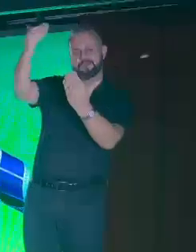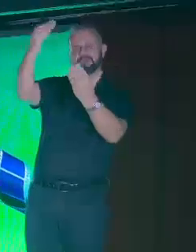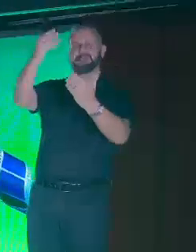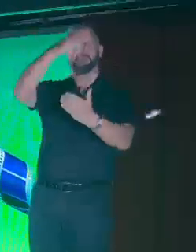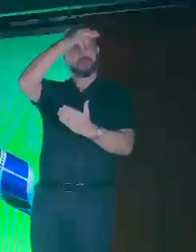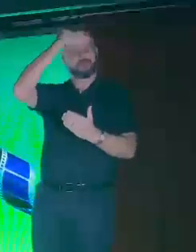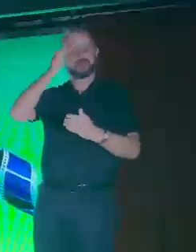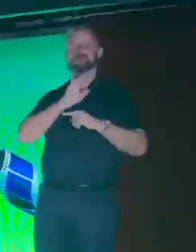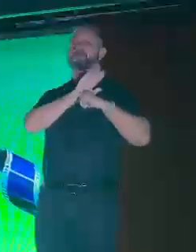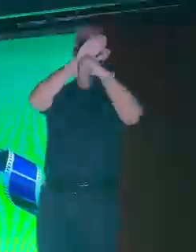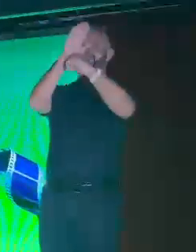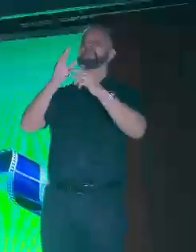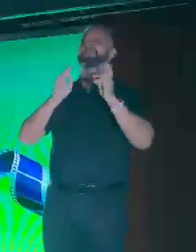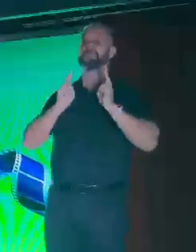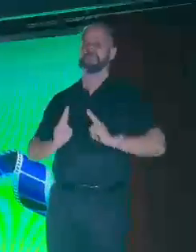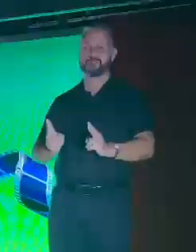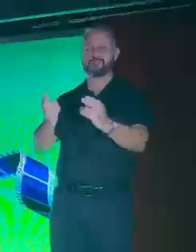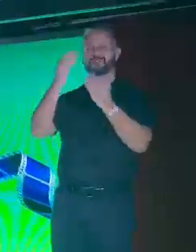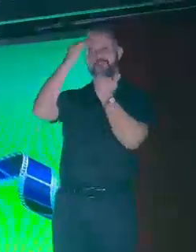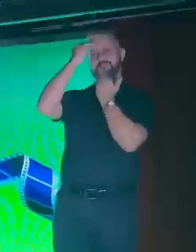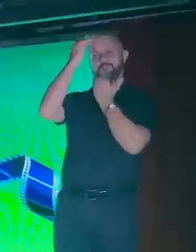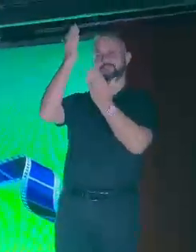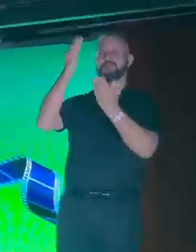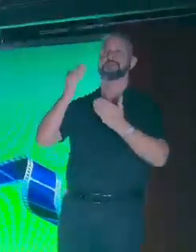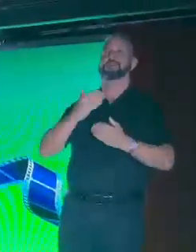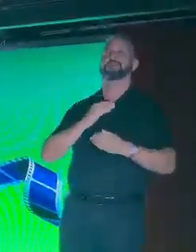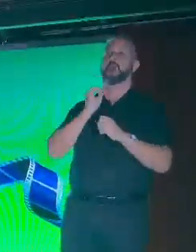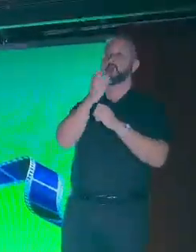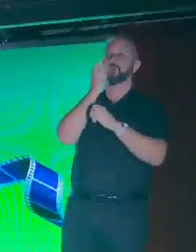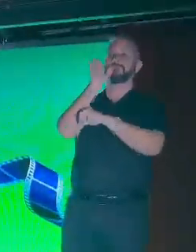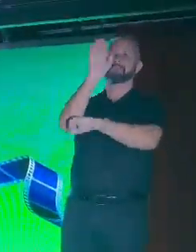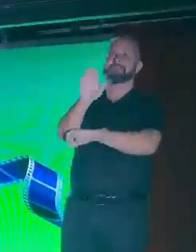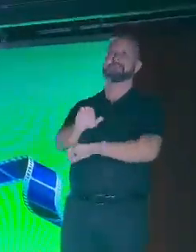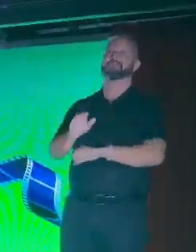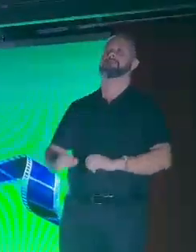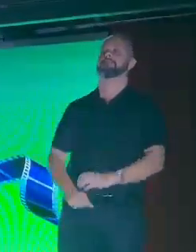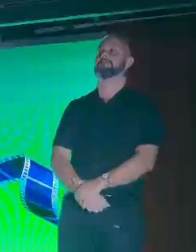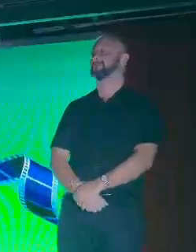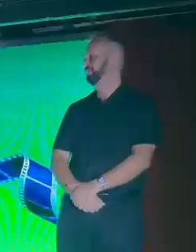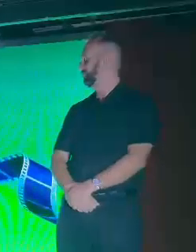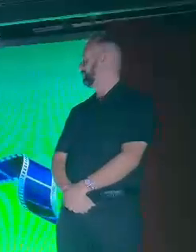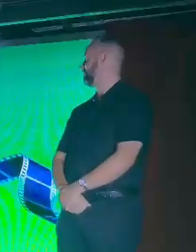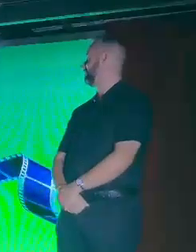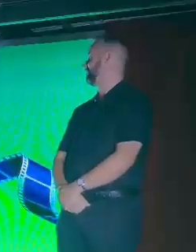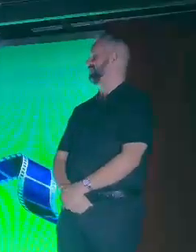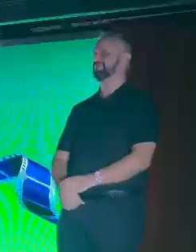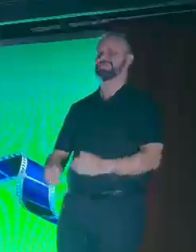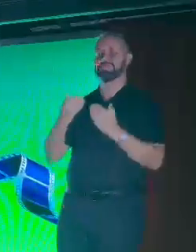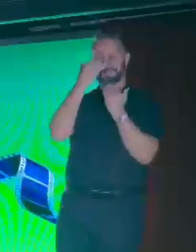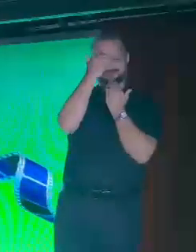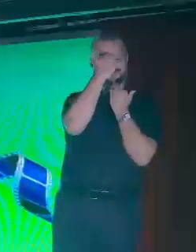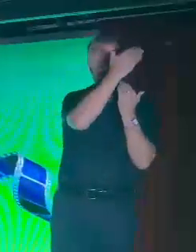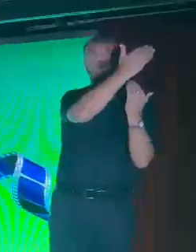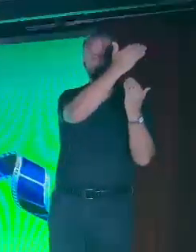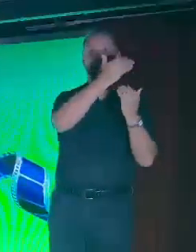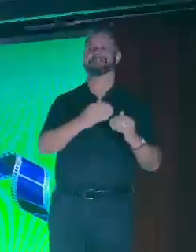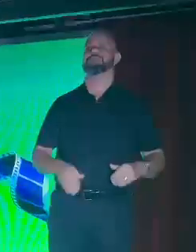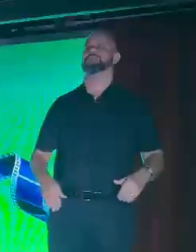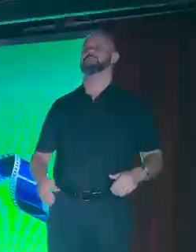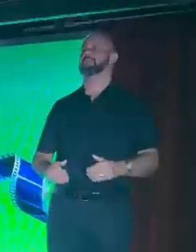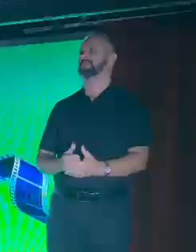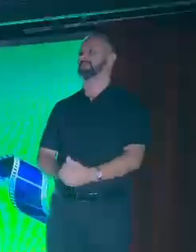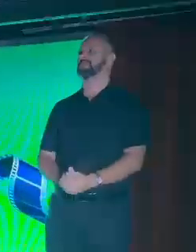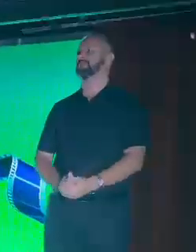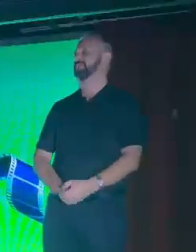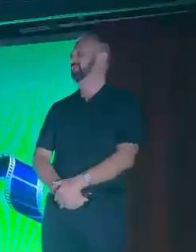à disposição. Muito obrigado, boa noite e boa sessão de cinema. Obrigada, prefeito. Uma